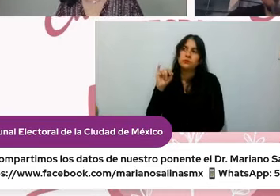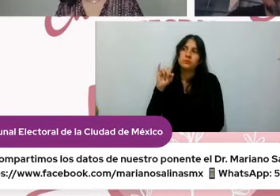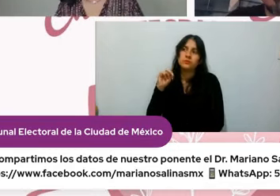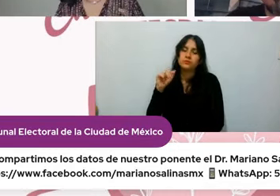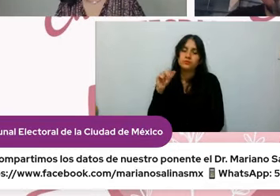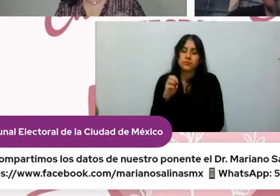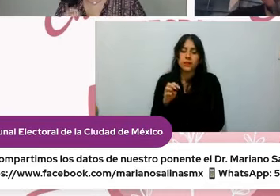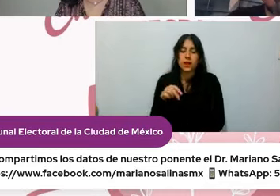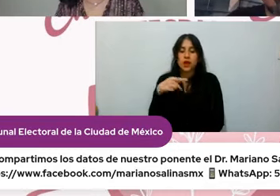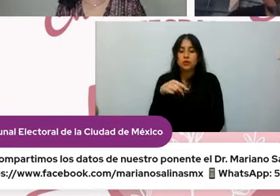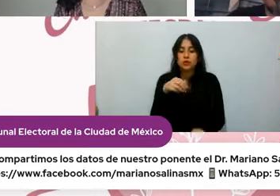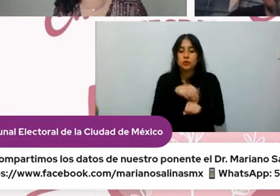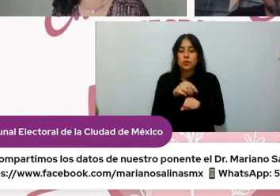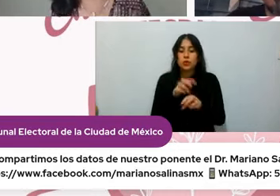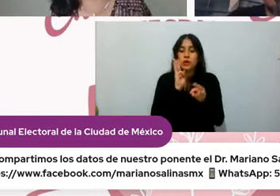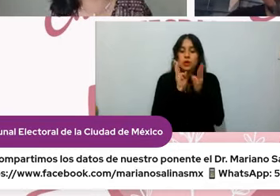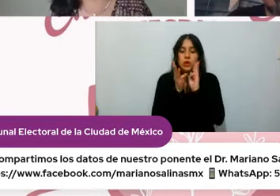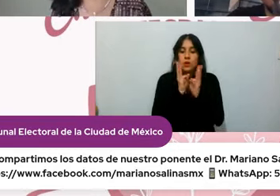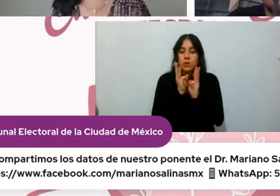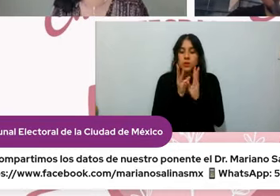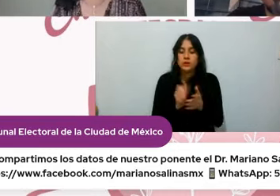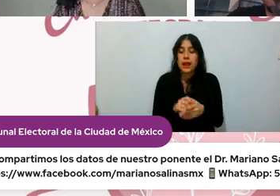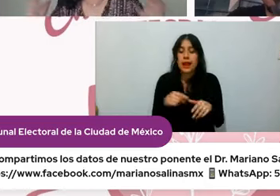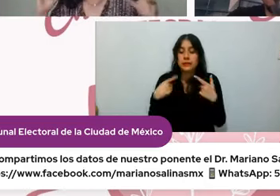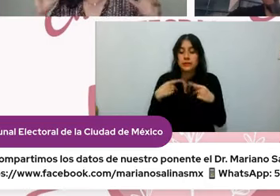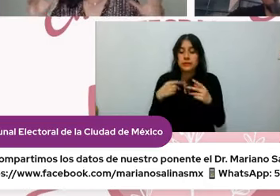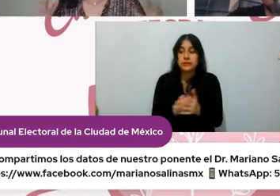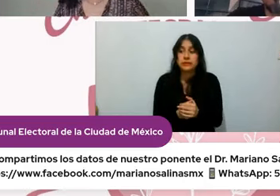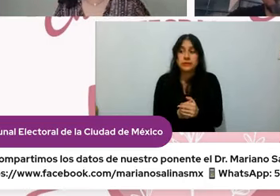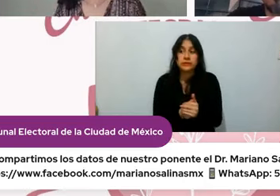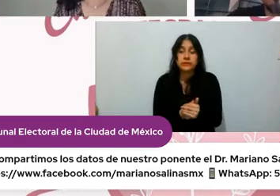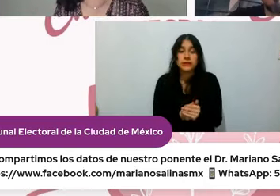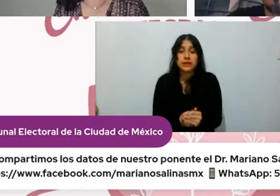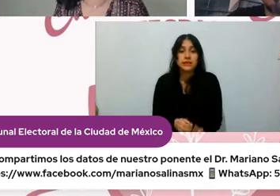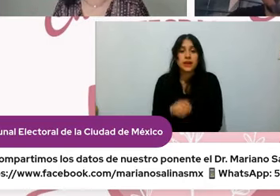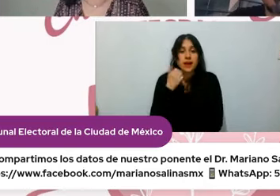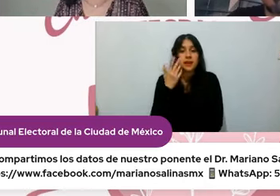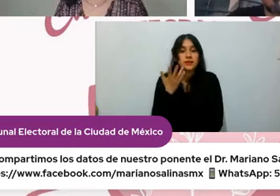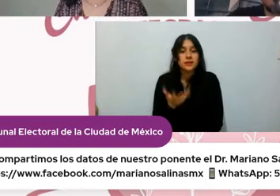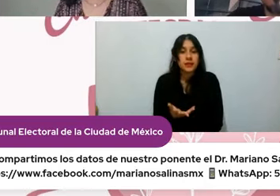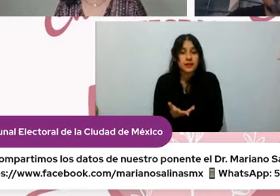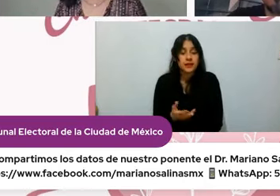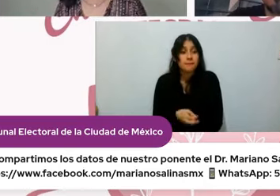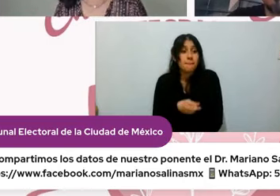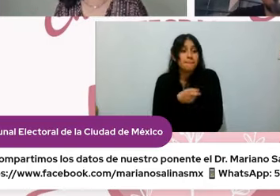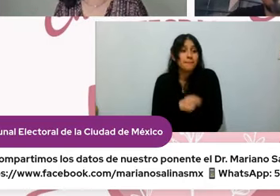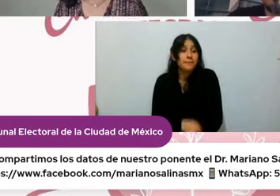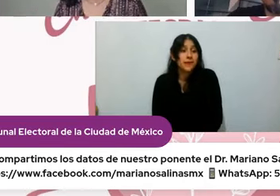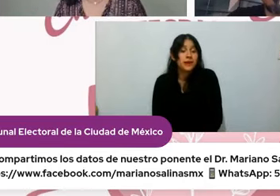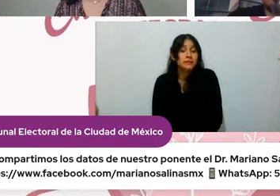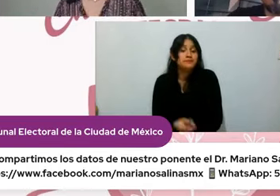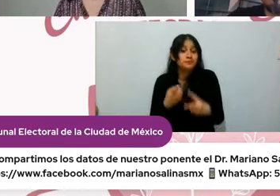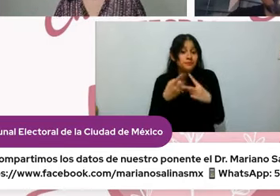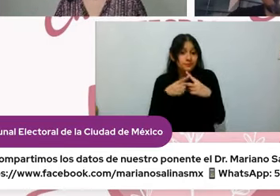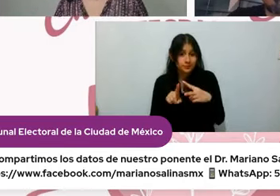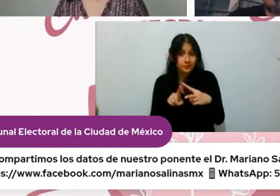whatsapp para que quienes tengan interés o intención de empezar a dar el primer paso que es